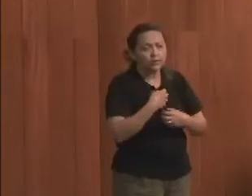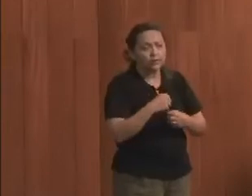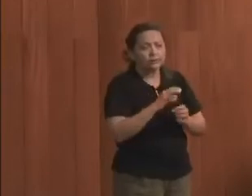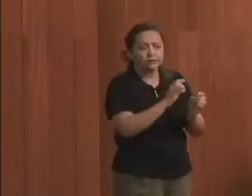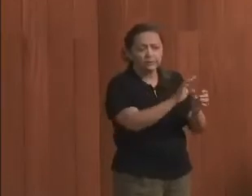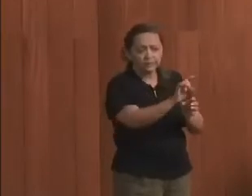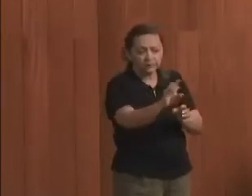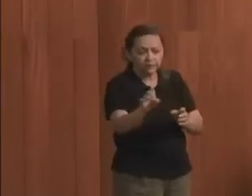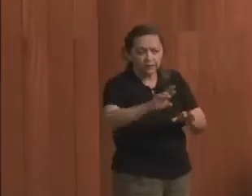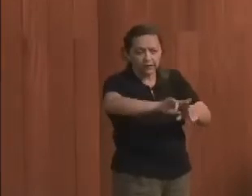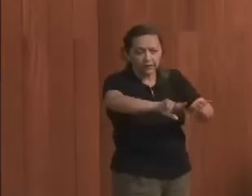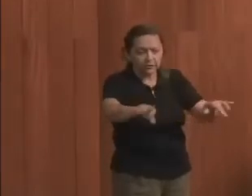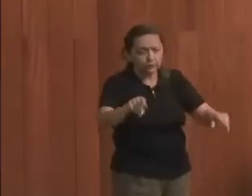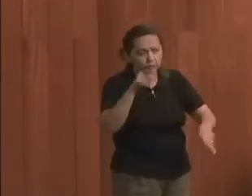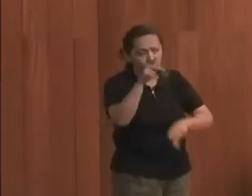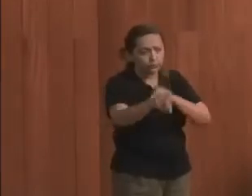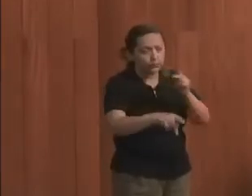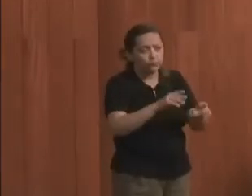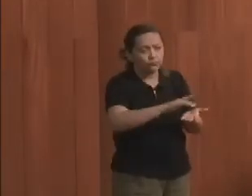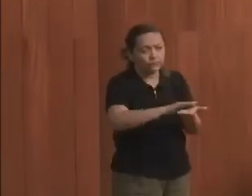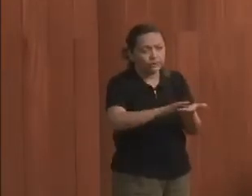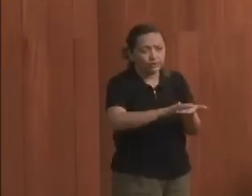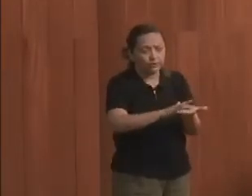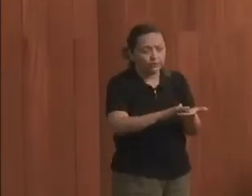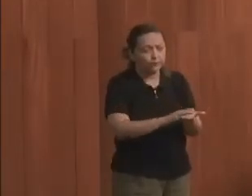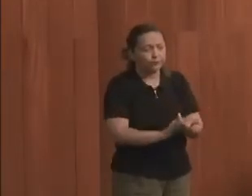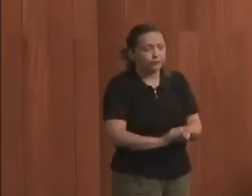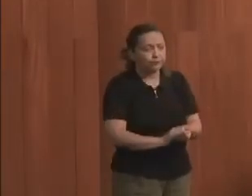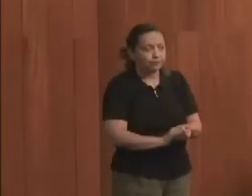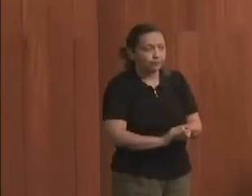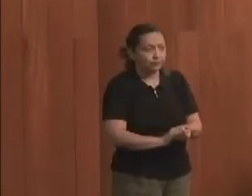especificidades do povo româneo, povo cigano.